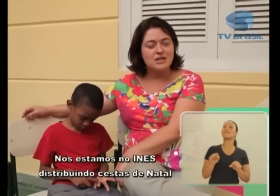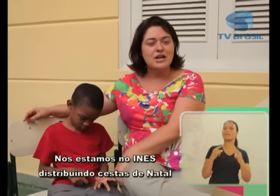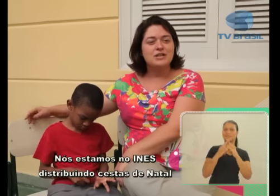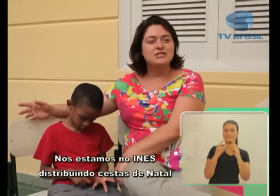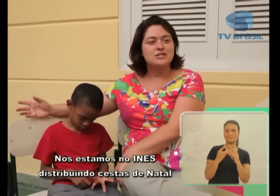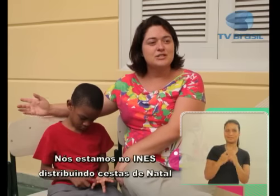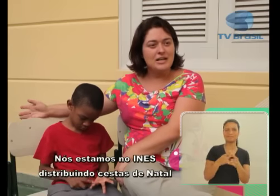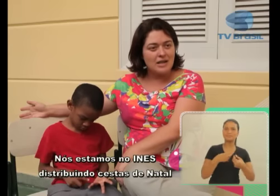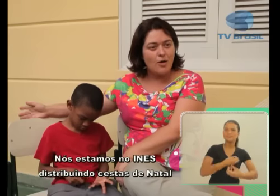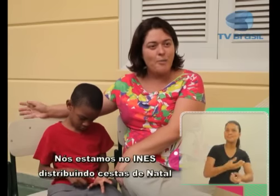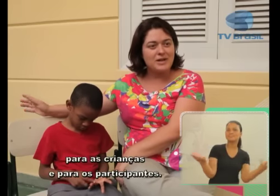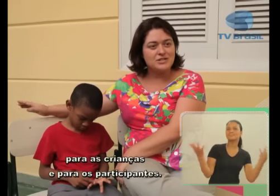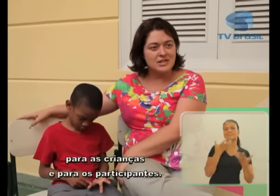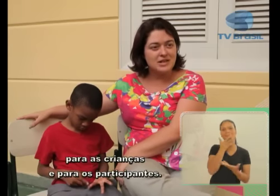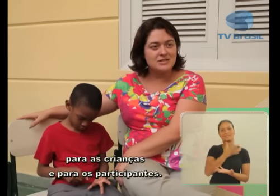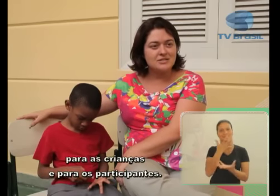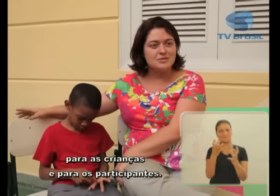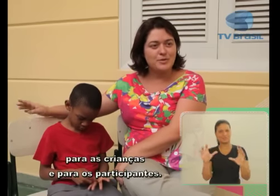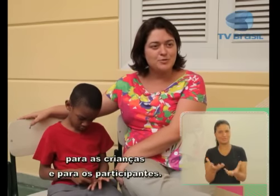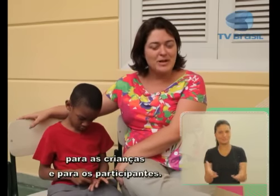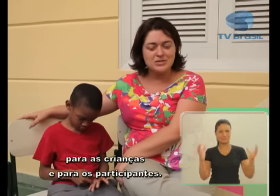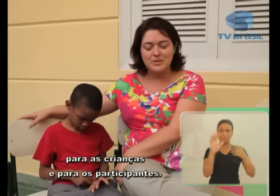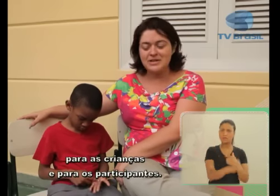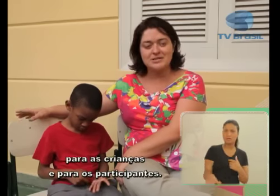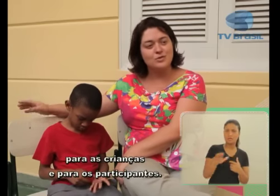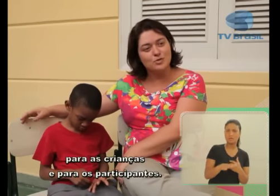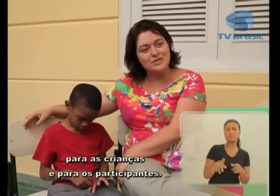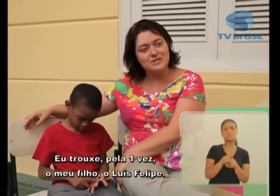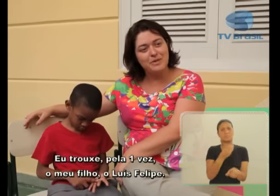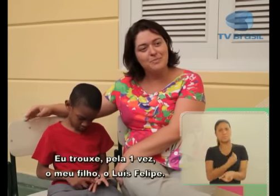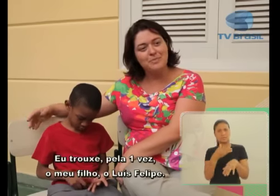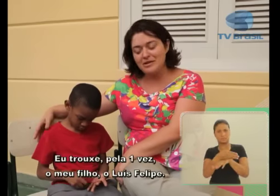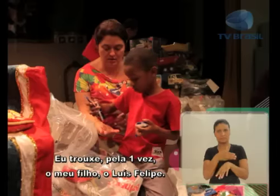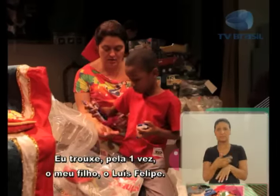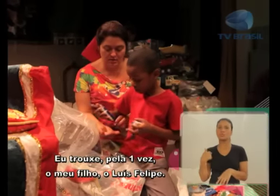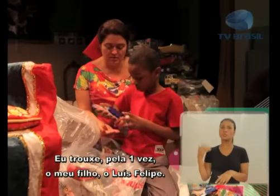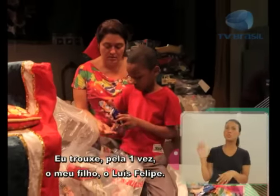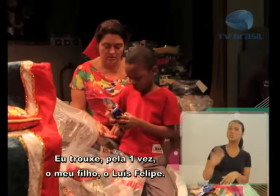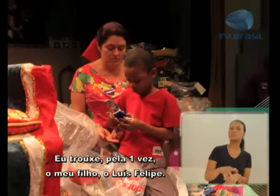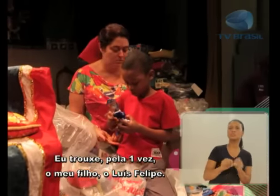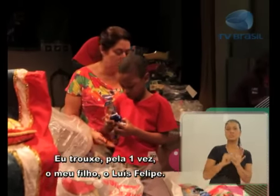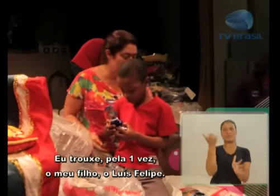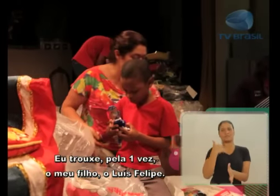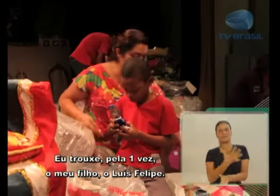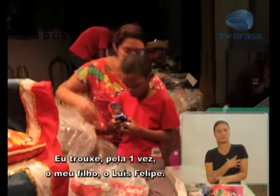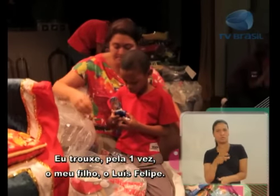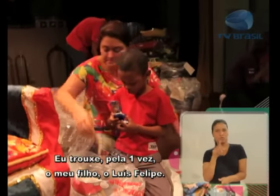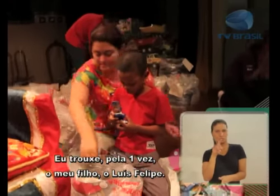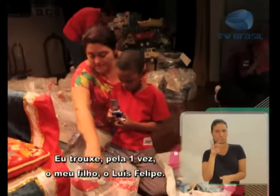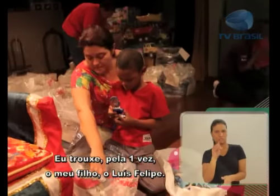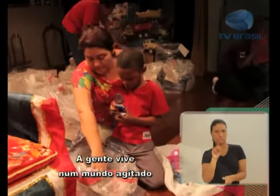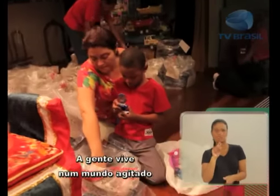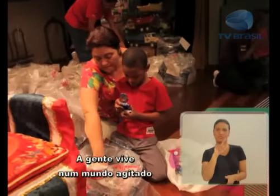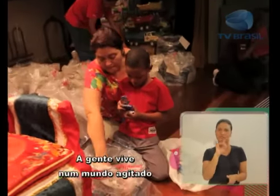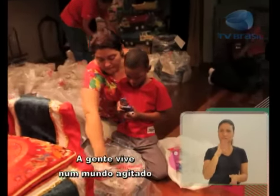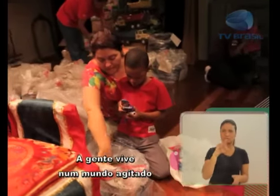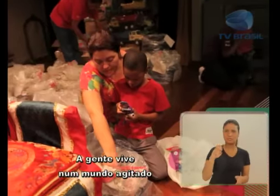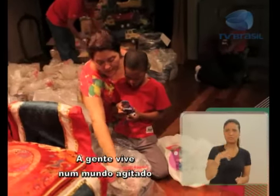de Natal para as crianças e para os participantes. E eu trouxe pela primeira vez meu filho Luiz Felipe. A gente vive num mundo